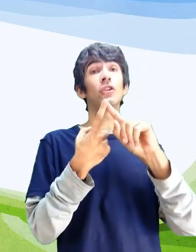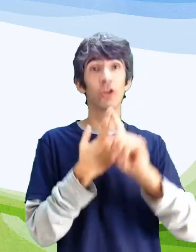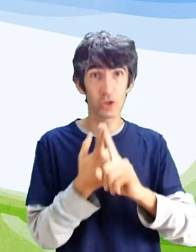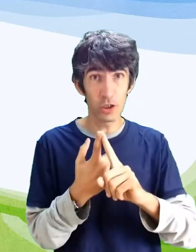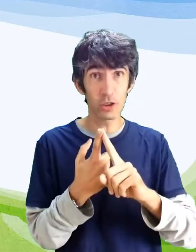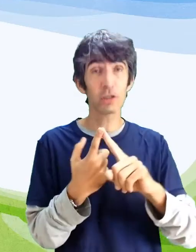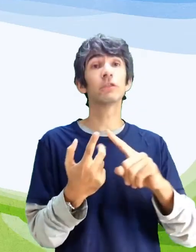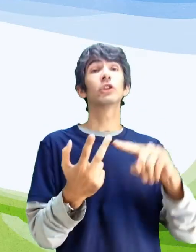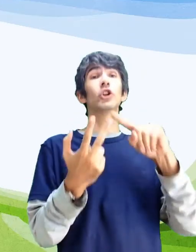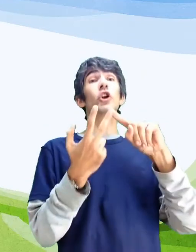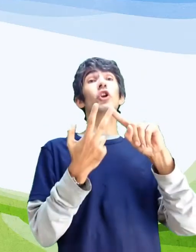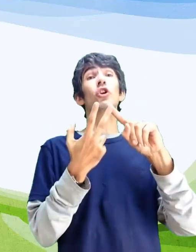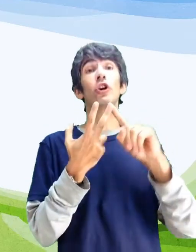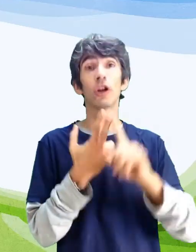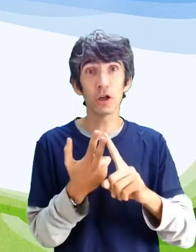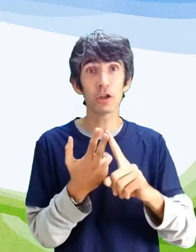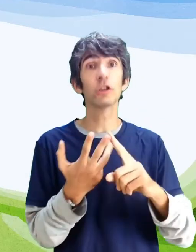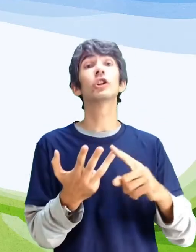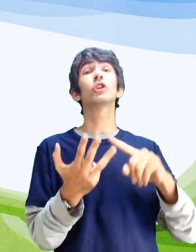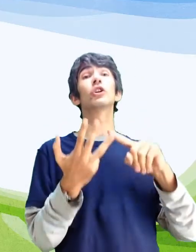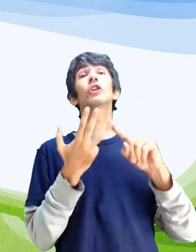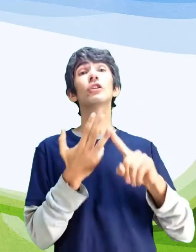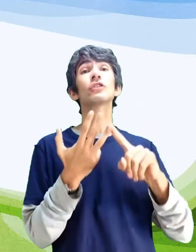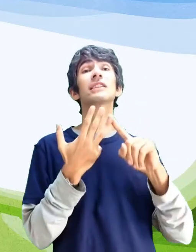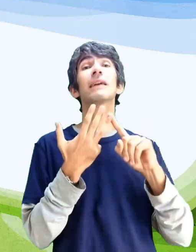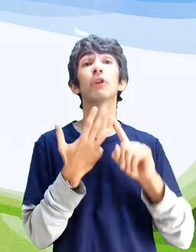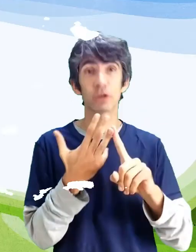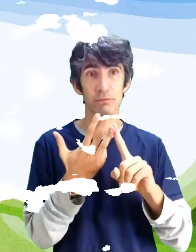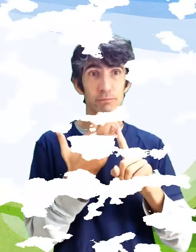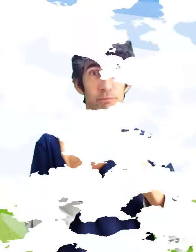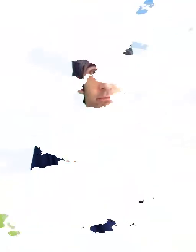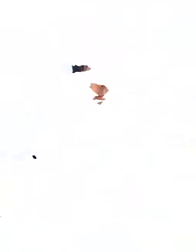No color, no olor, no sabor.